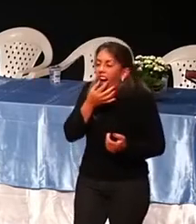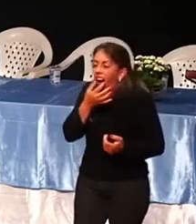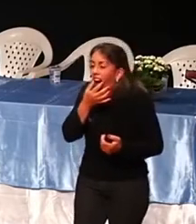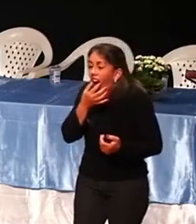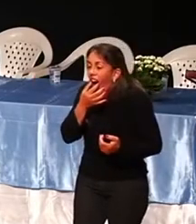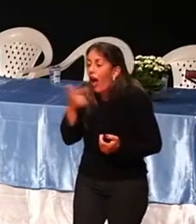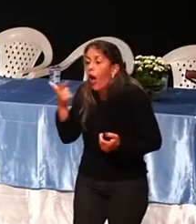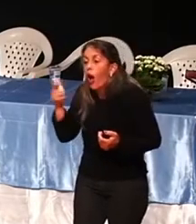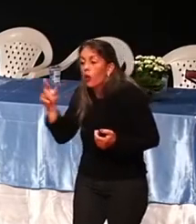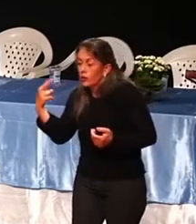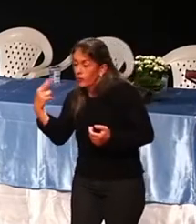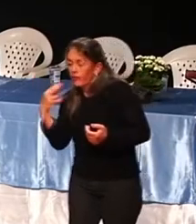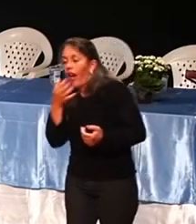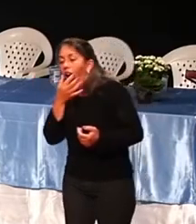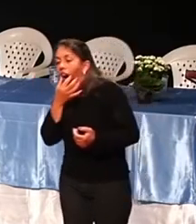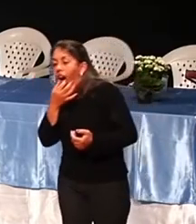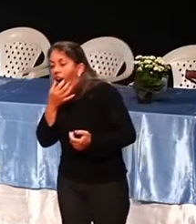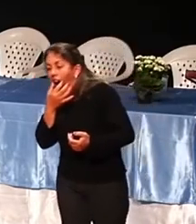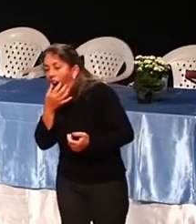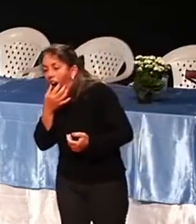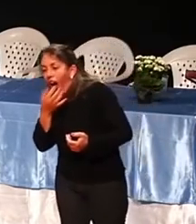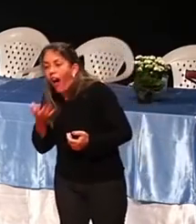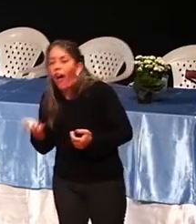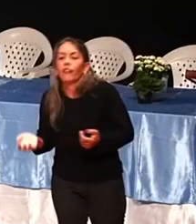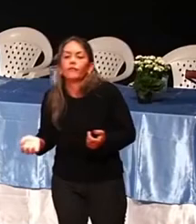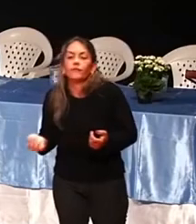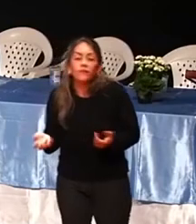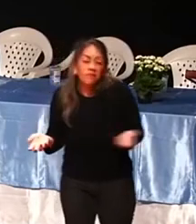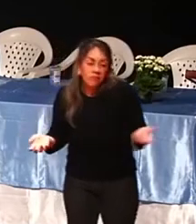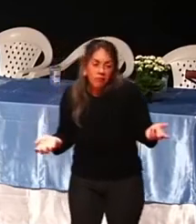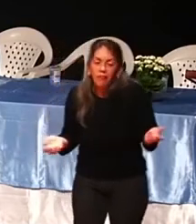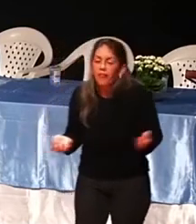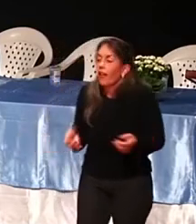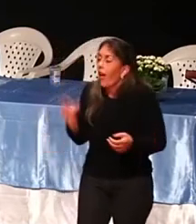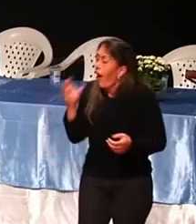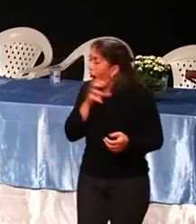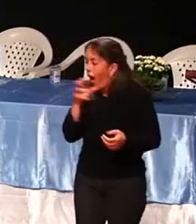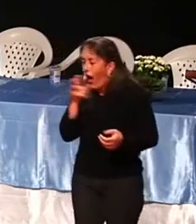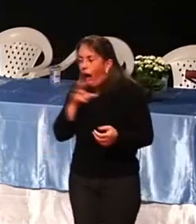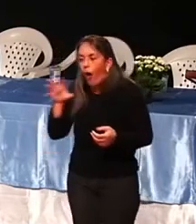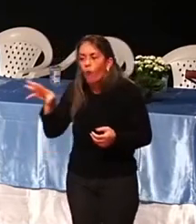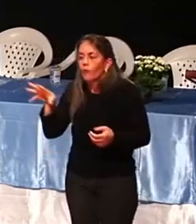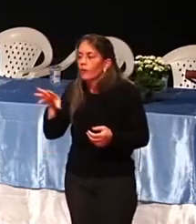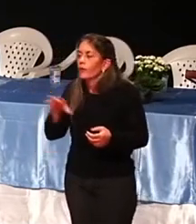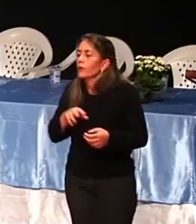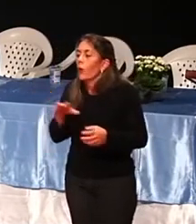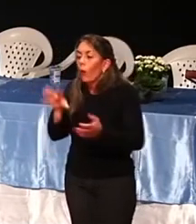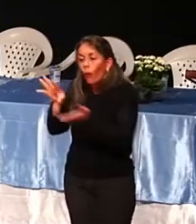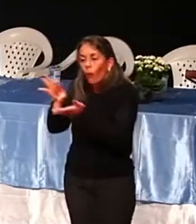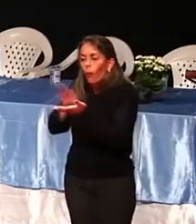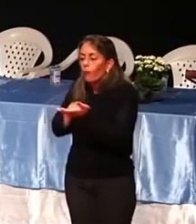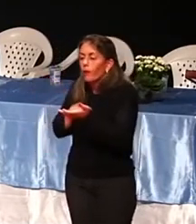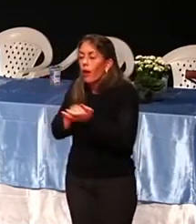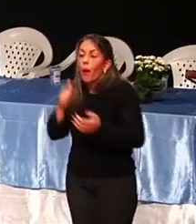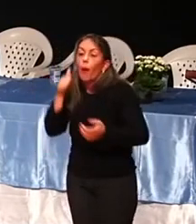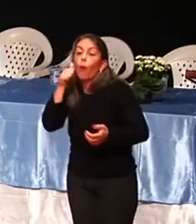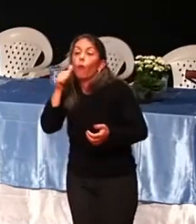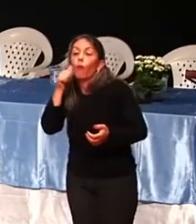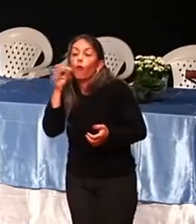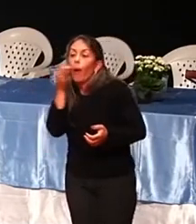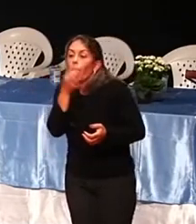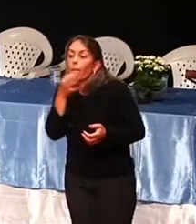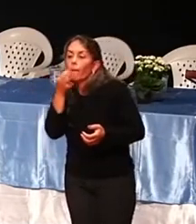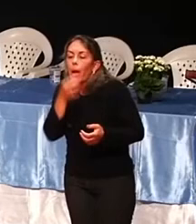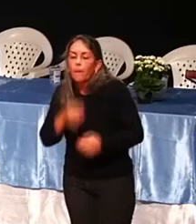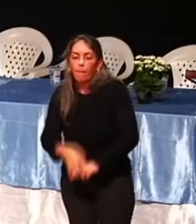Ela vai, já limpou a boca, né, fatinha? Como é rápido, né? E uma mulher de batom encontra a outra e faz assim,